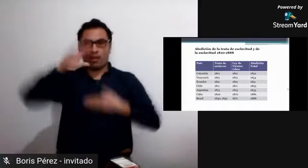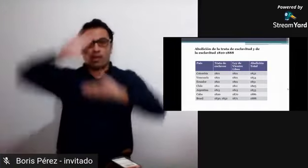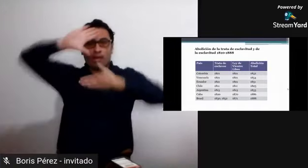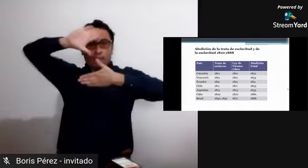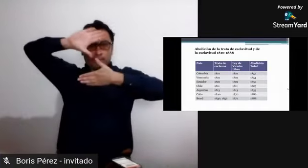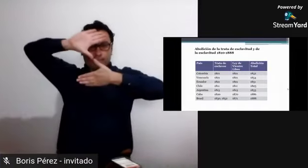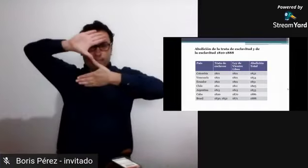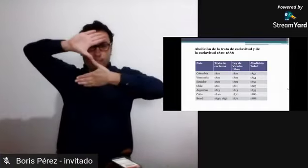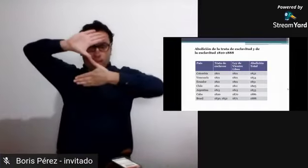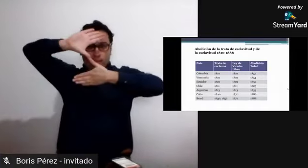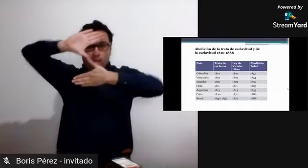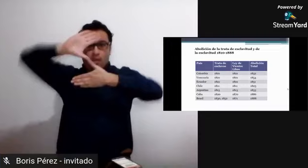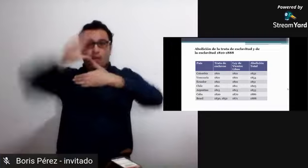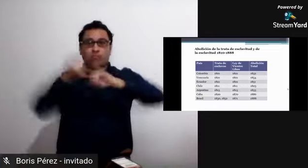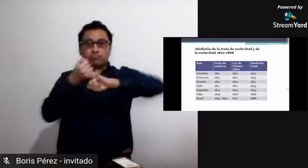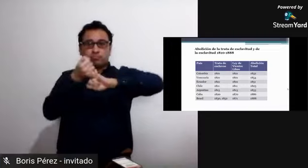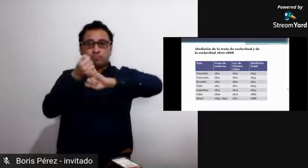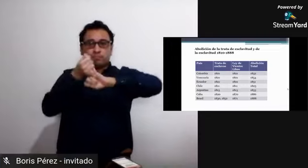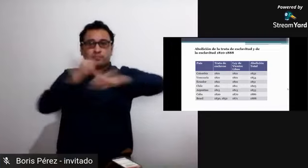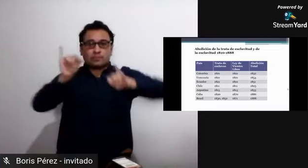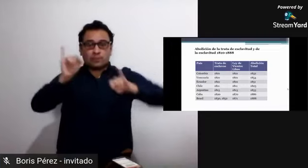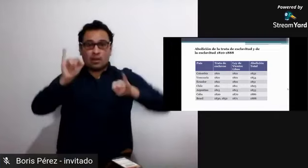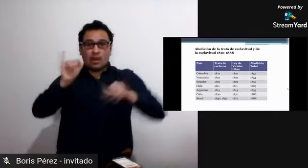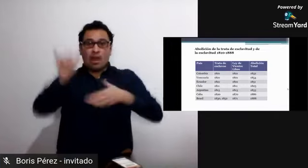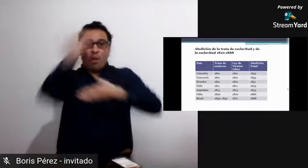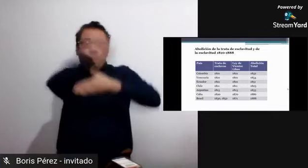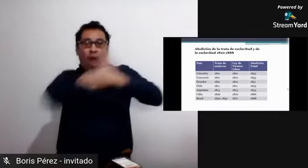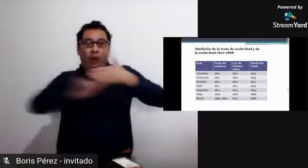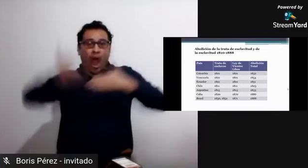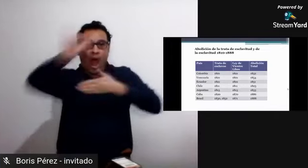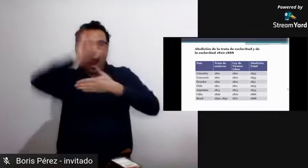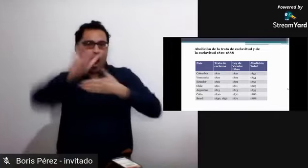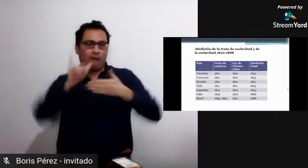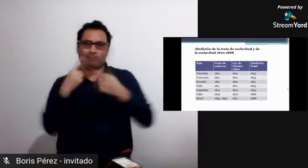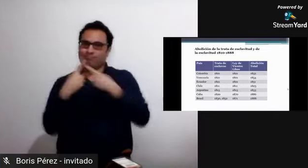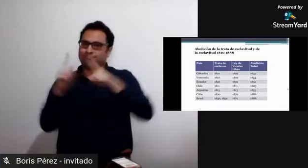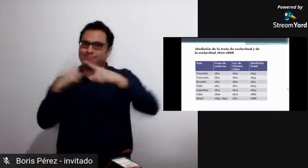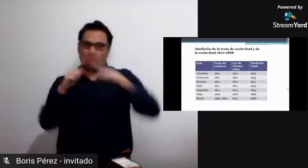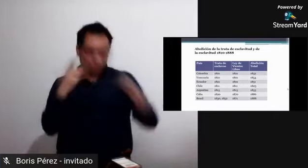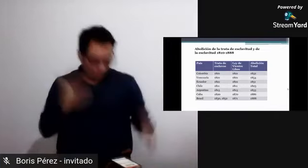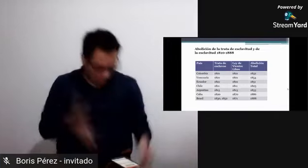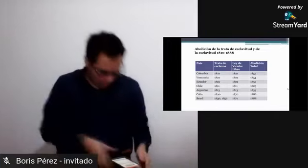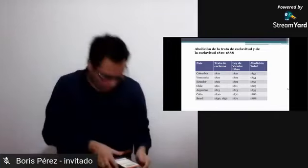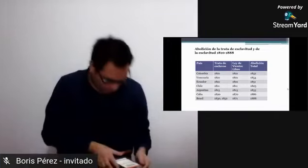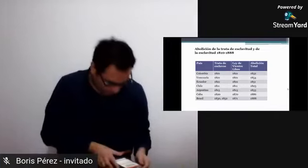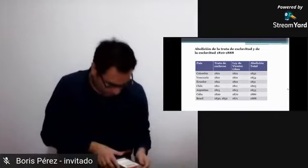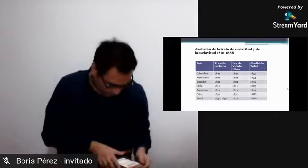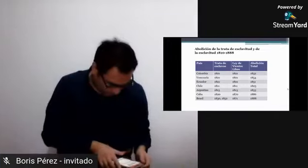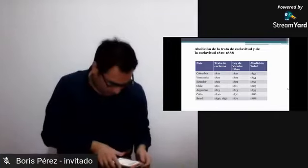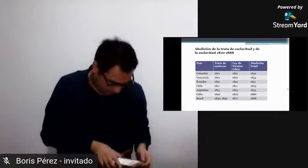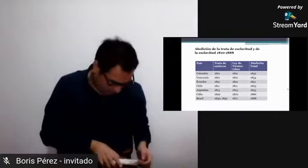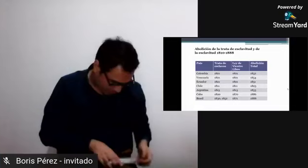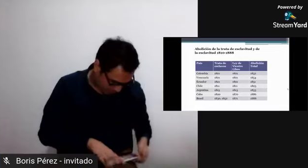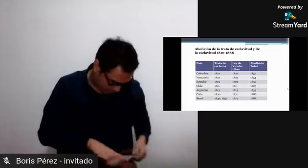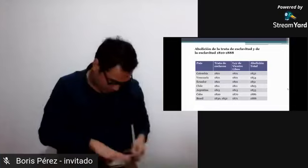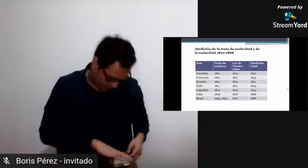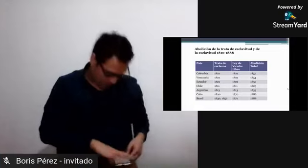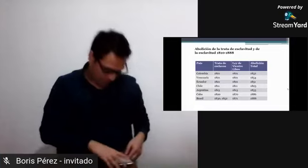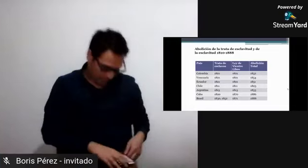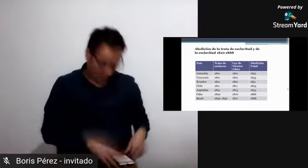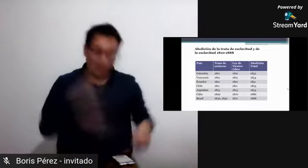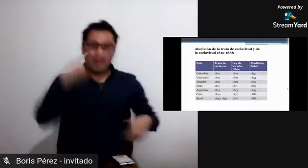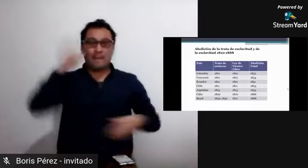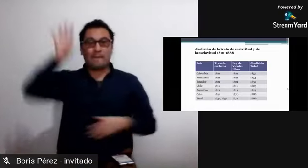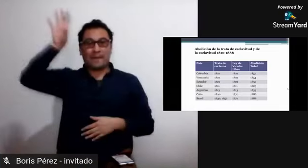En el recuadro se muestran algunos datos interesantes relacionados con la abolición